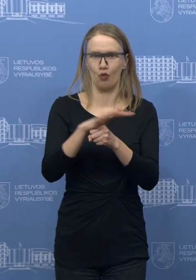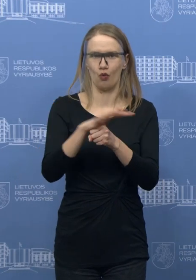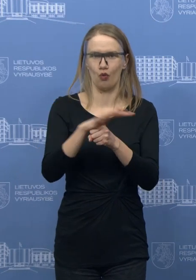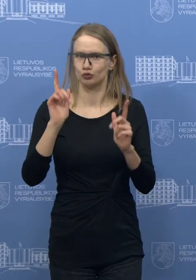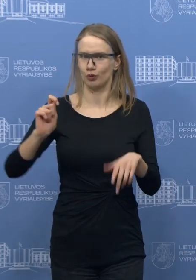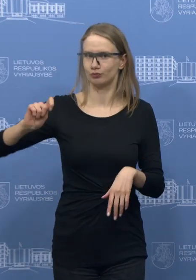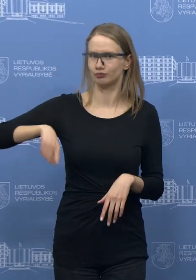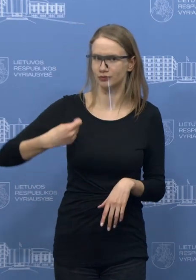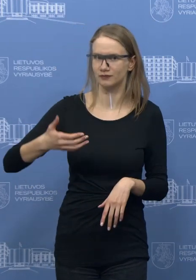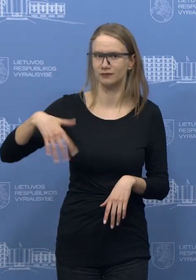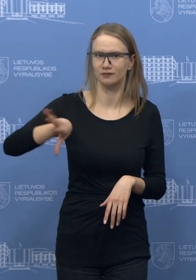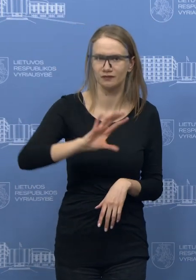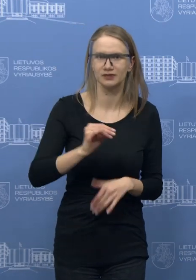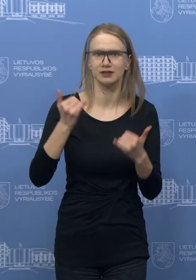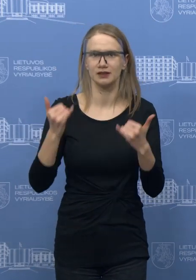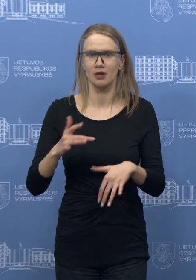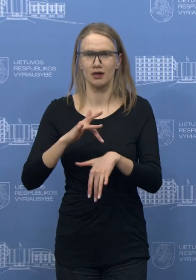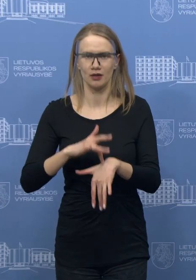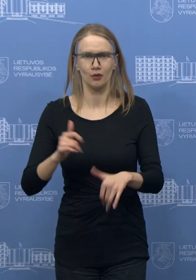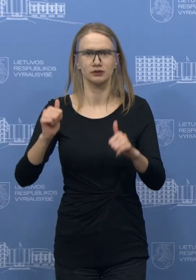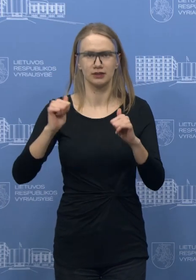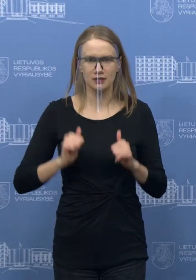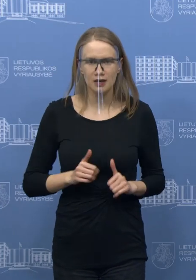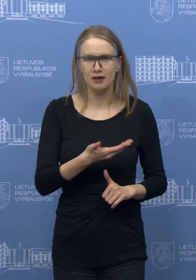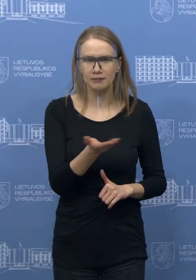jokiam neiliniam posėdžiui, manau, kad tai nėra nuo širdų,